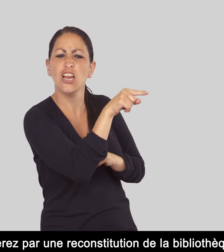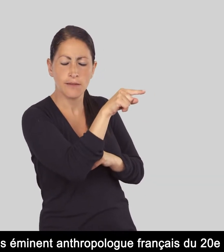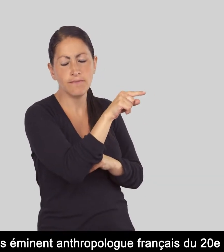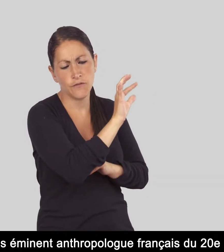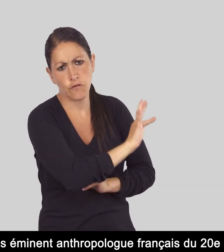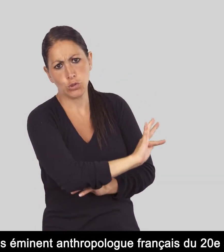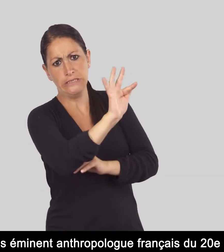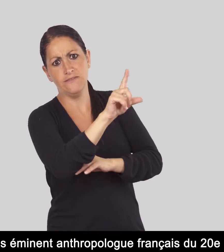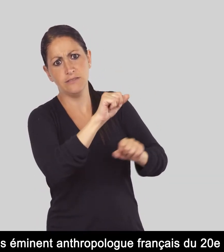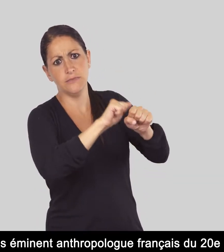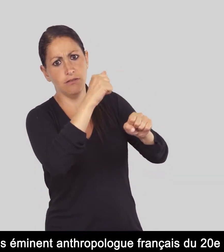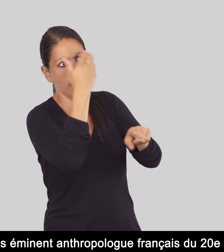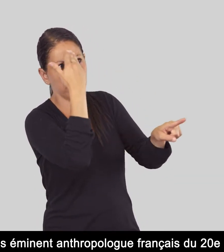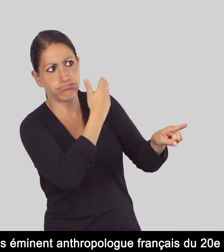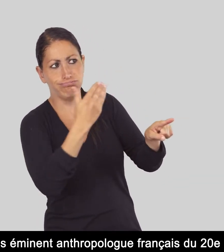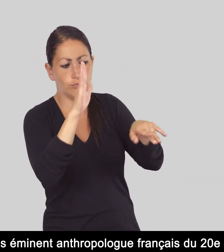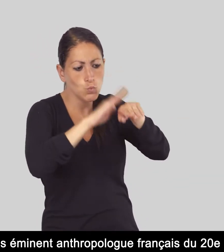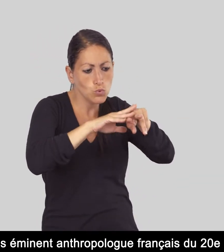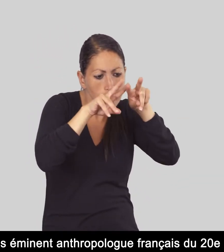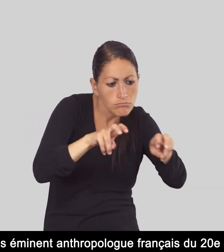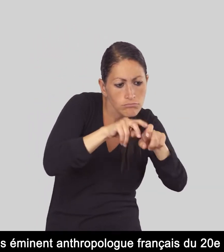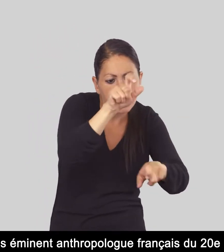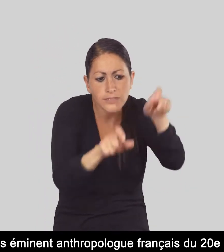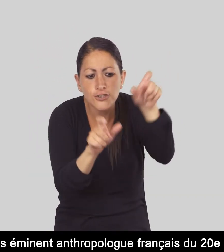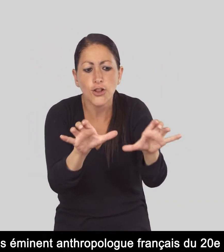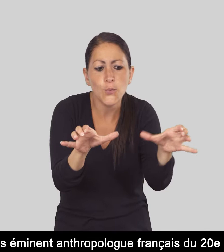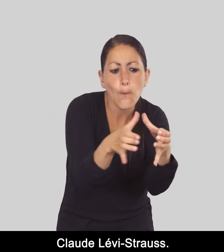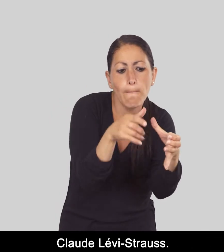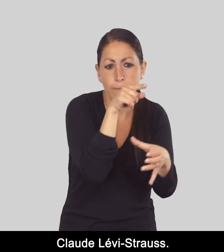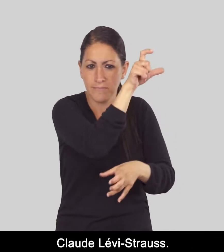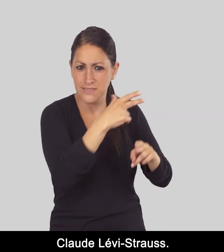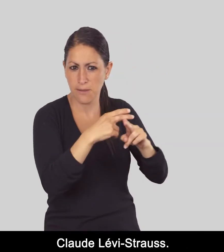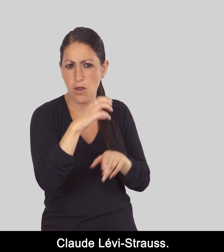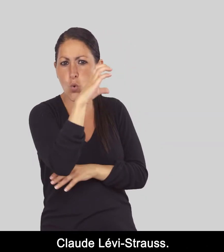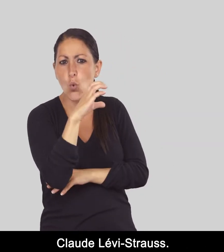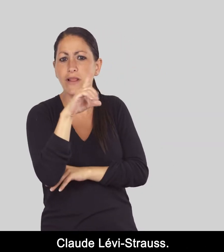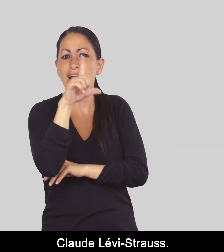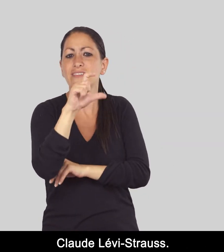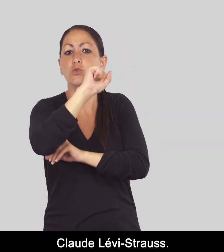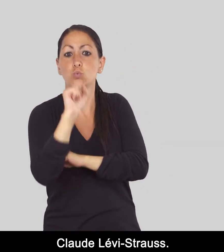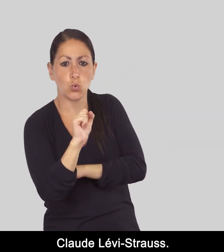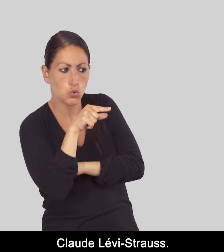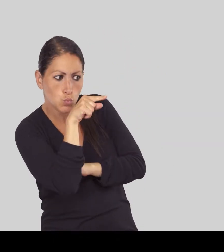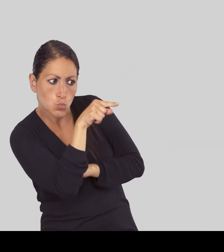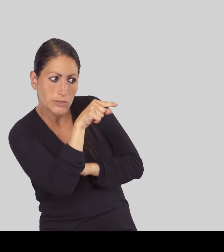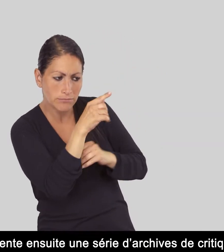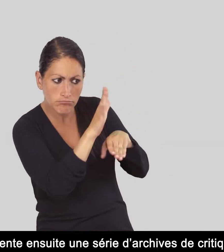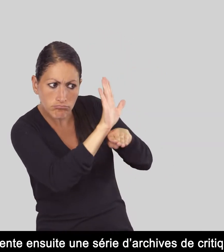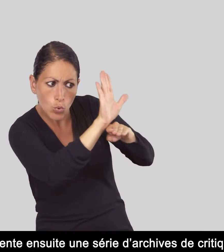de travail du plus éminent anthropologue français du XXe siècle, Claude Lévi-Strauss. Elle